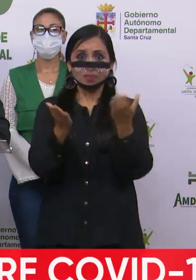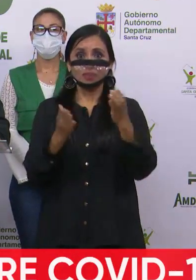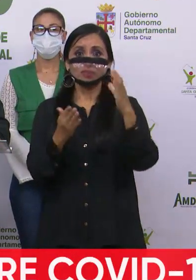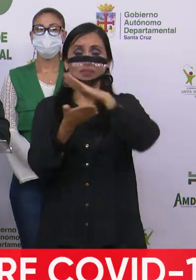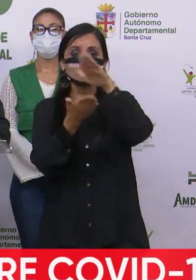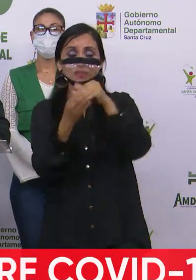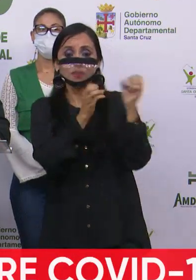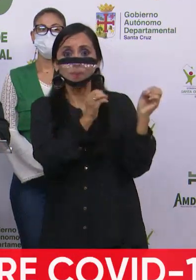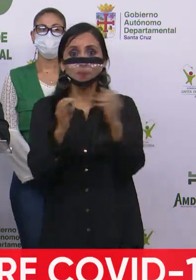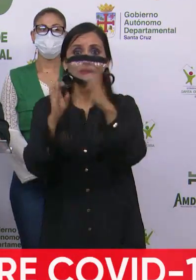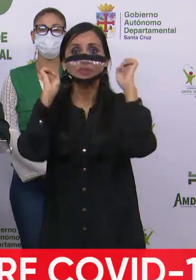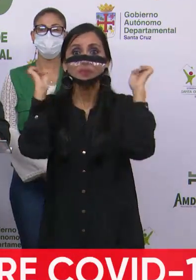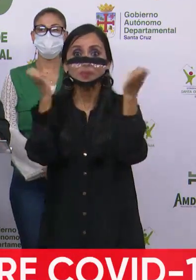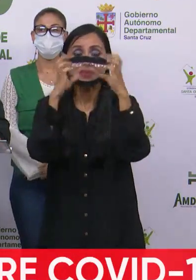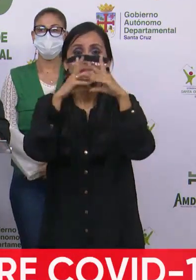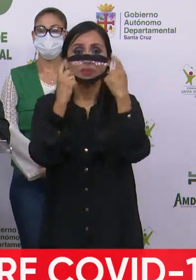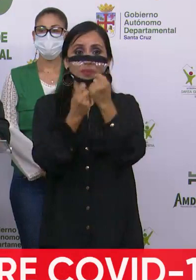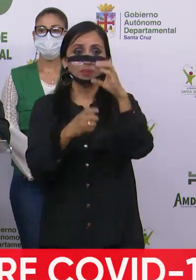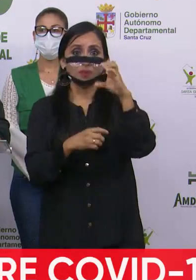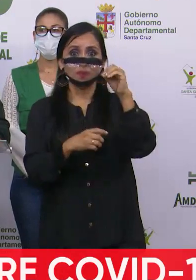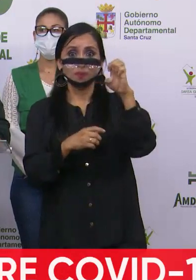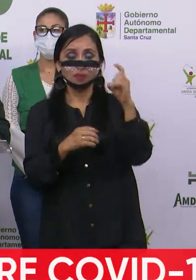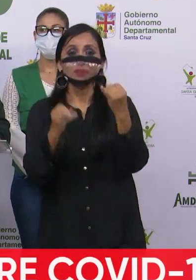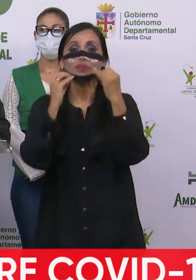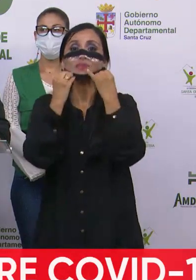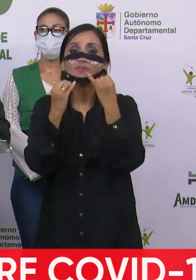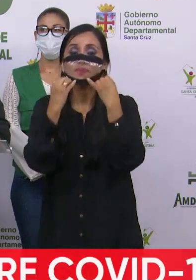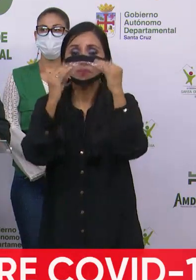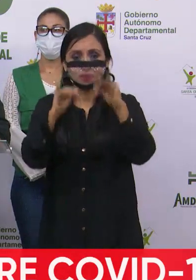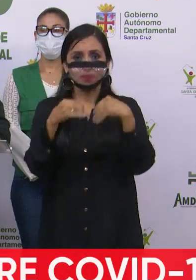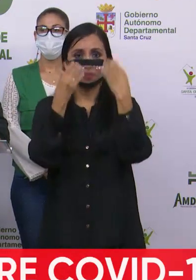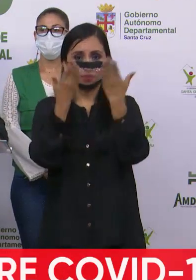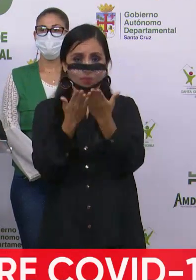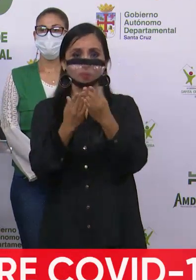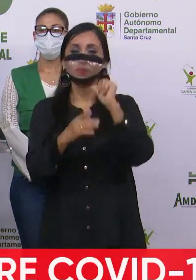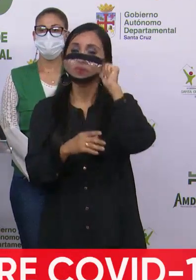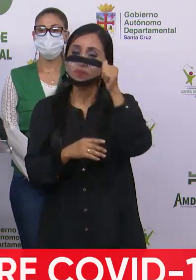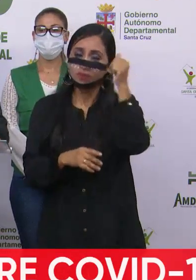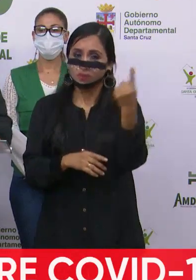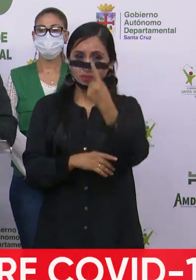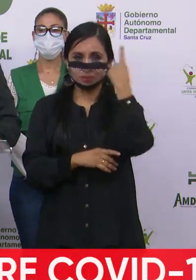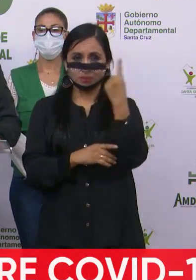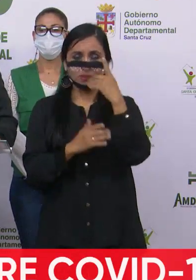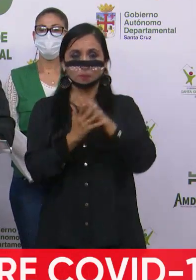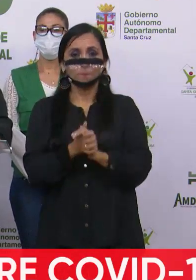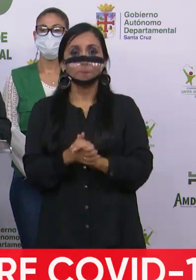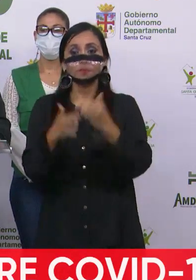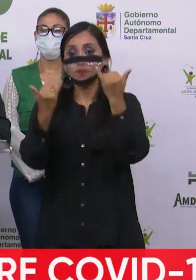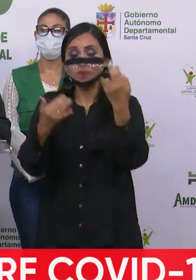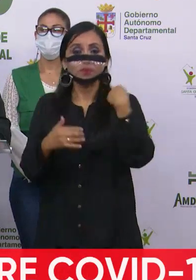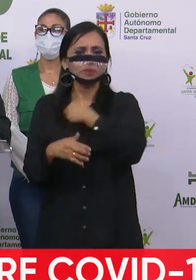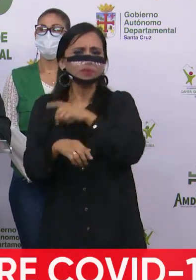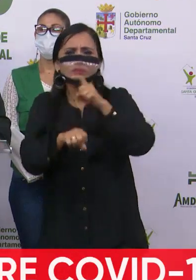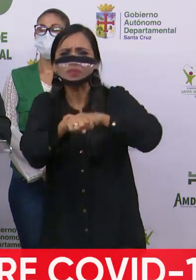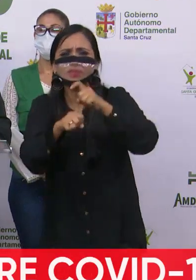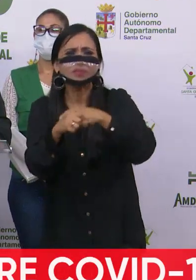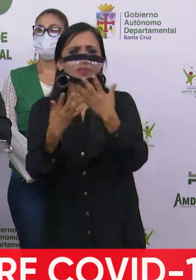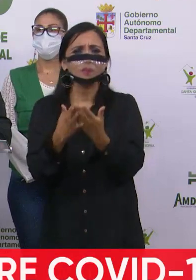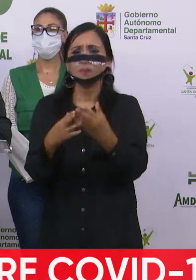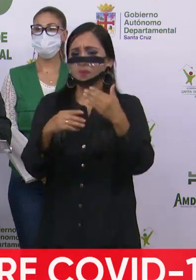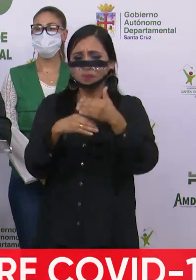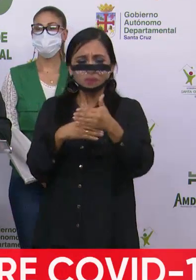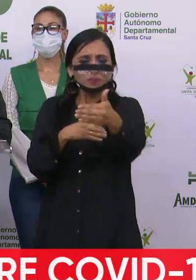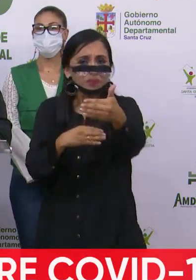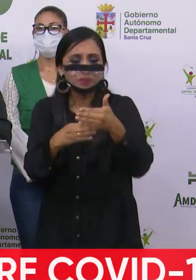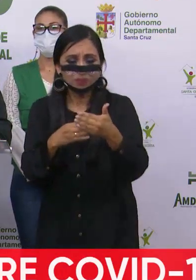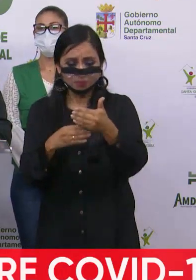Operaciones de Emergencia Departamental, emitimos el reporte diario. Nos encontramos en un momento de transición